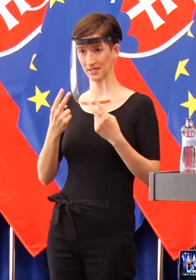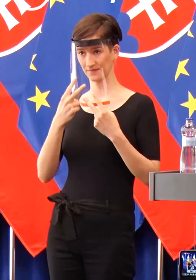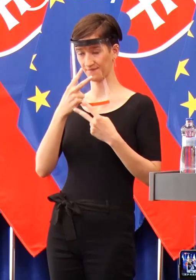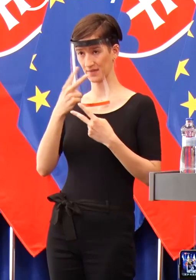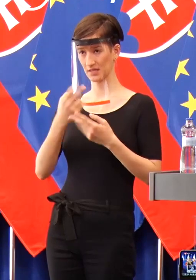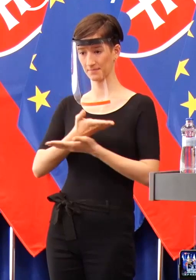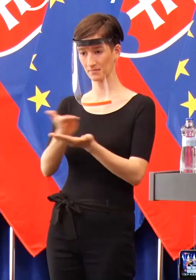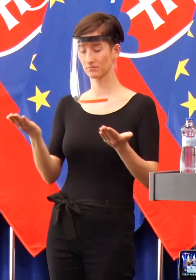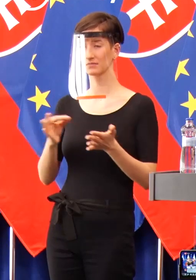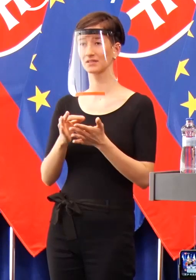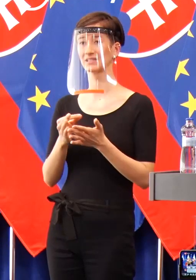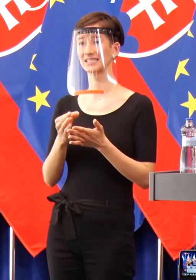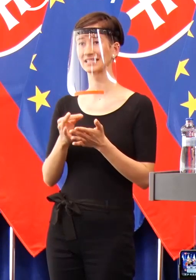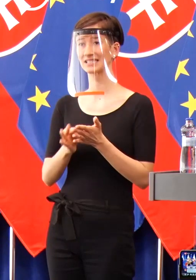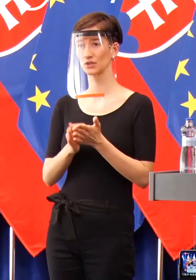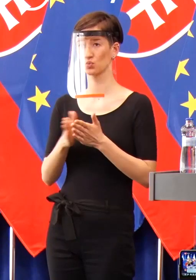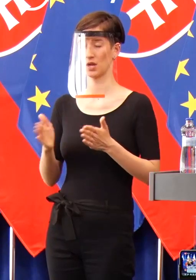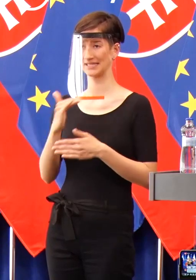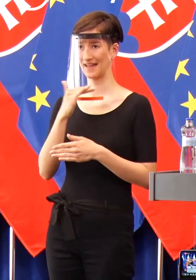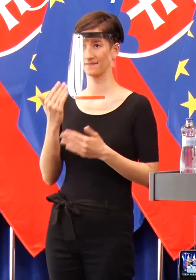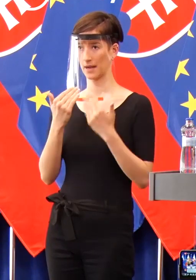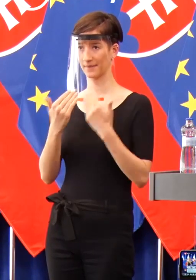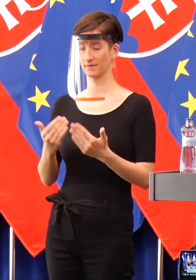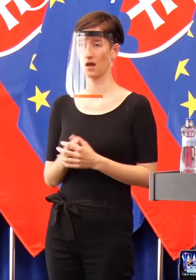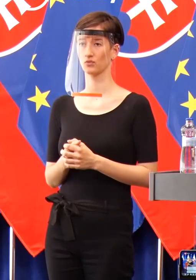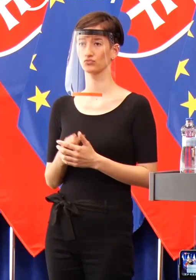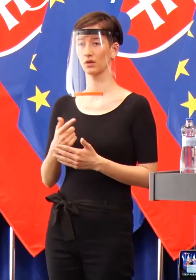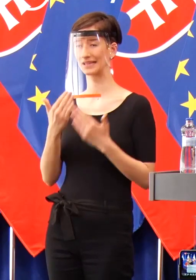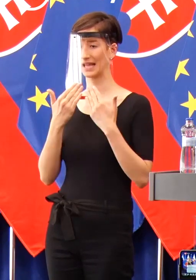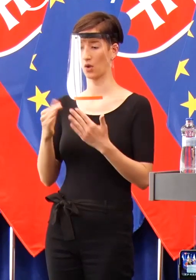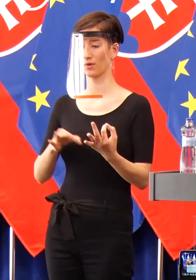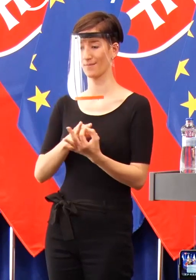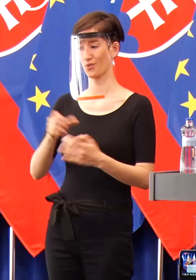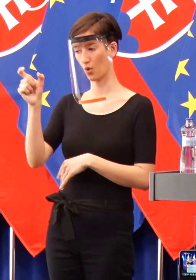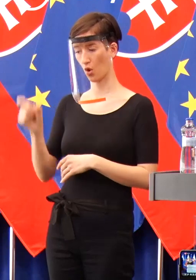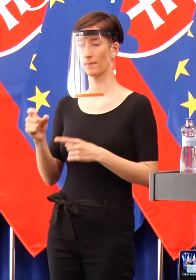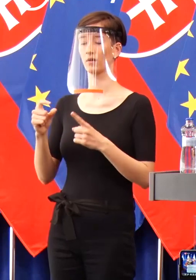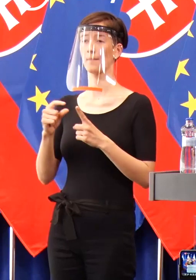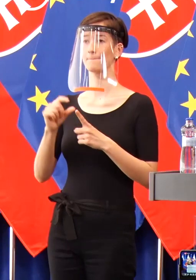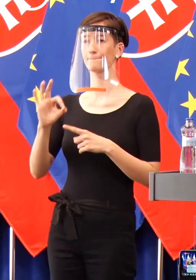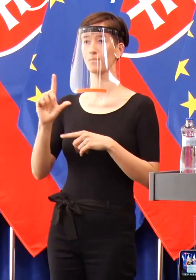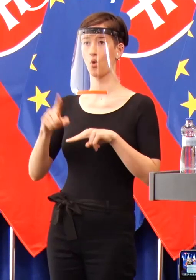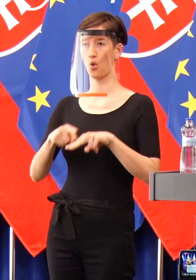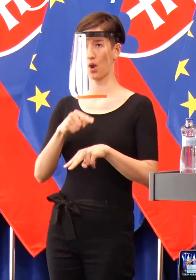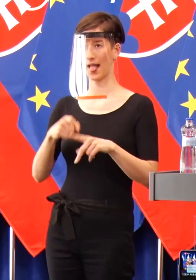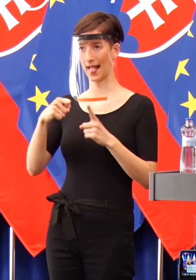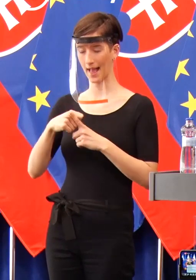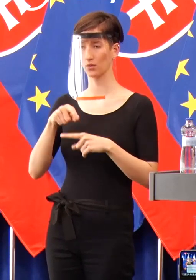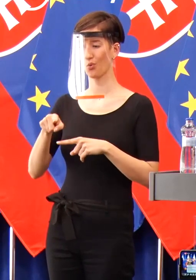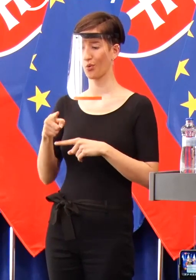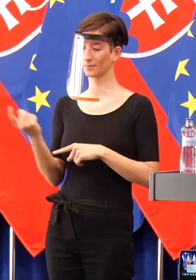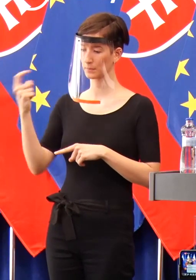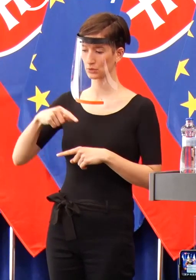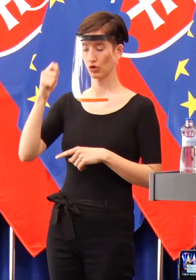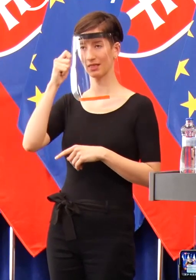A ešte raz na záver ďakujem Romovi medzi nami, Petrovi Polákovi, že prišiel s touto ideou, povedal, tam môže byť veľký